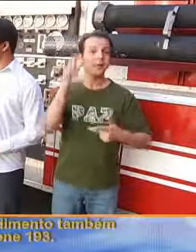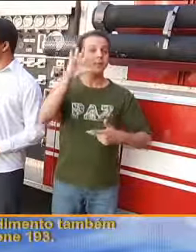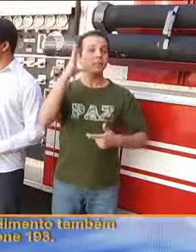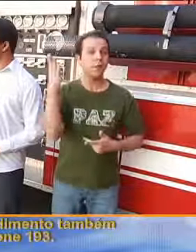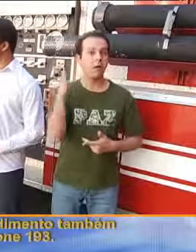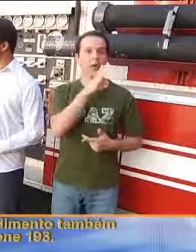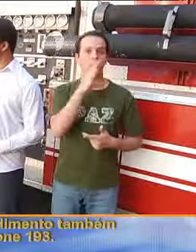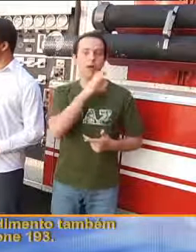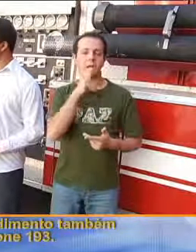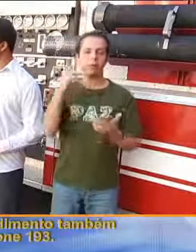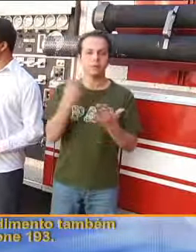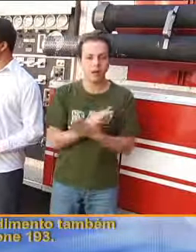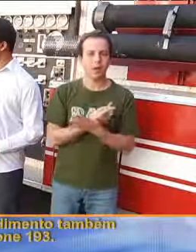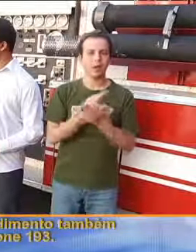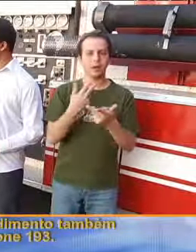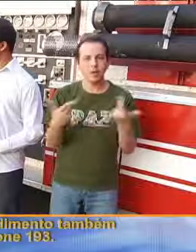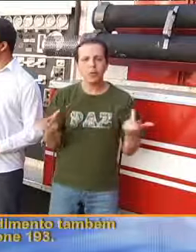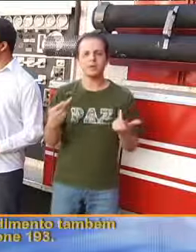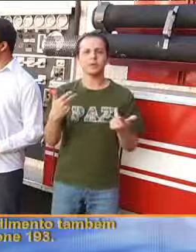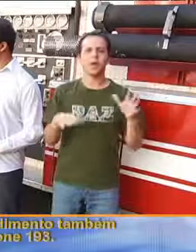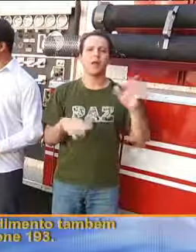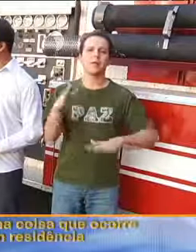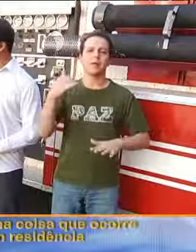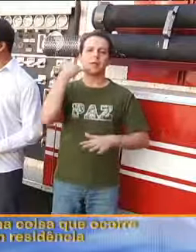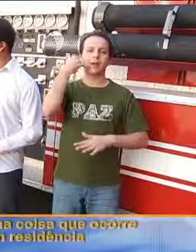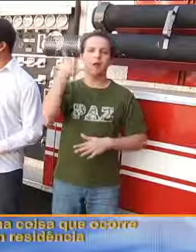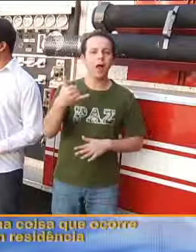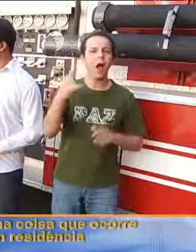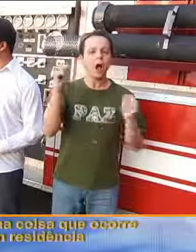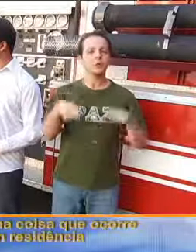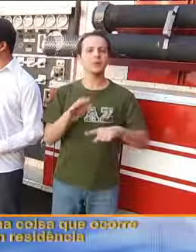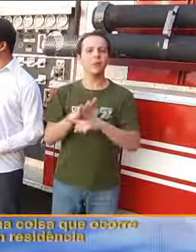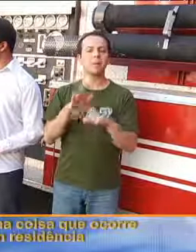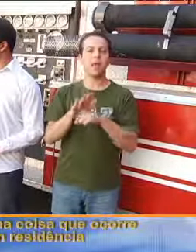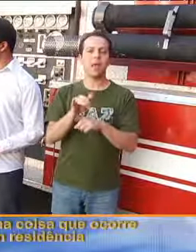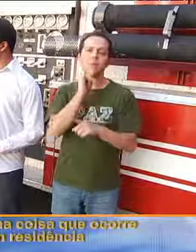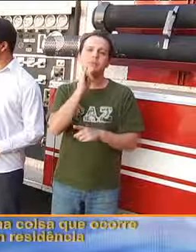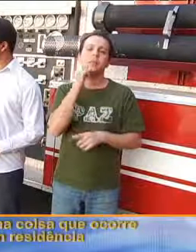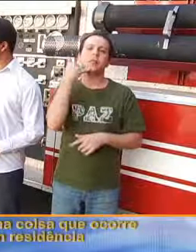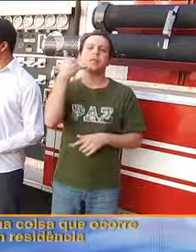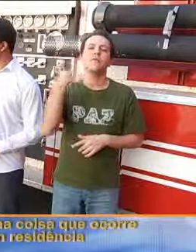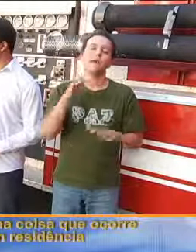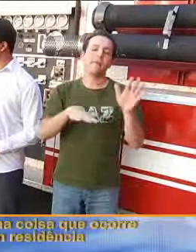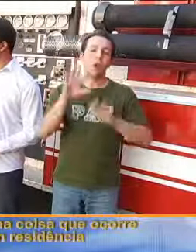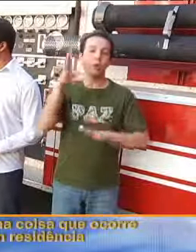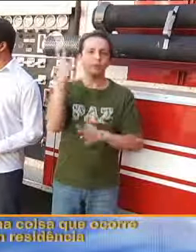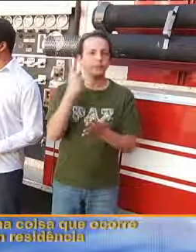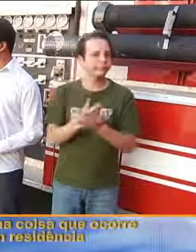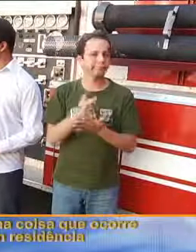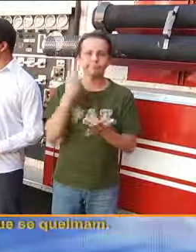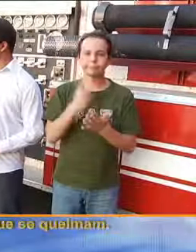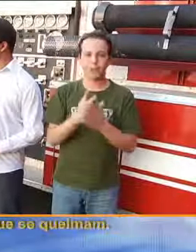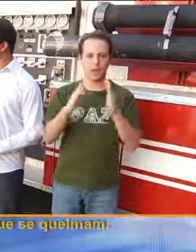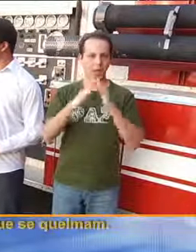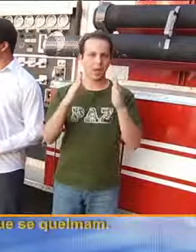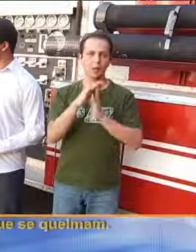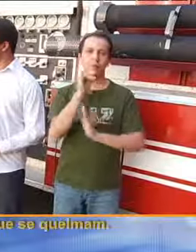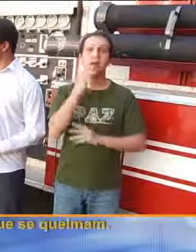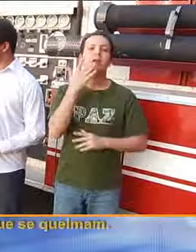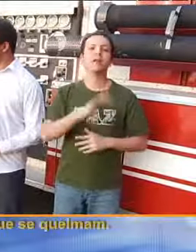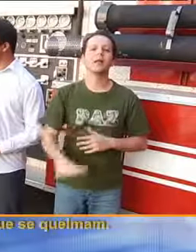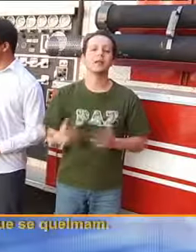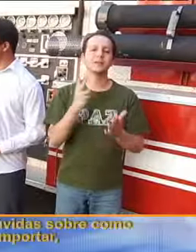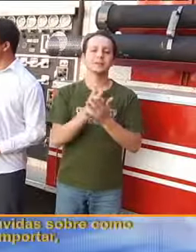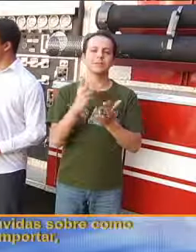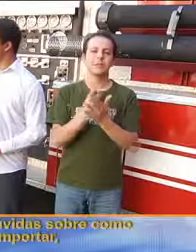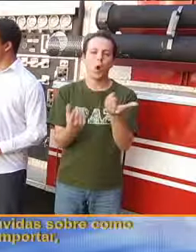dão um atendimento também via fone o 93. Então, por exemplo, uma coisa que ocorre muito é em residências, crianças que